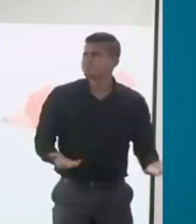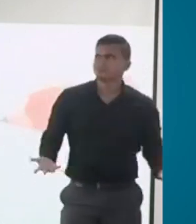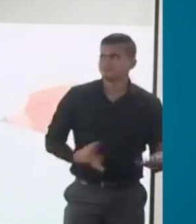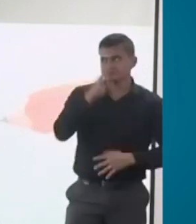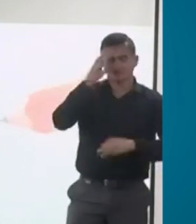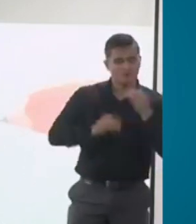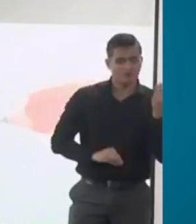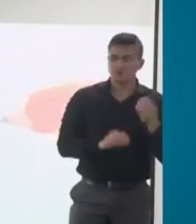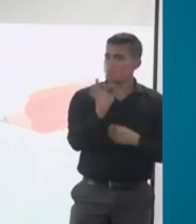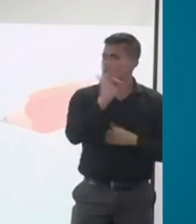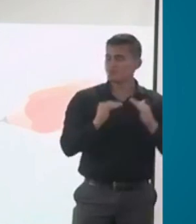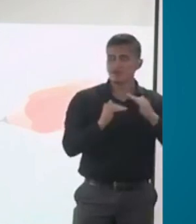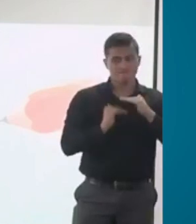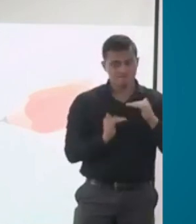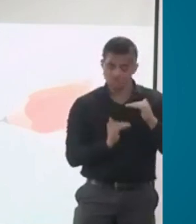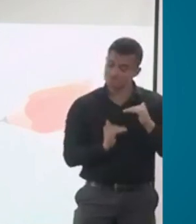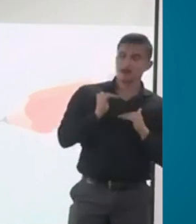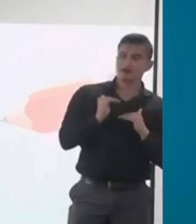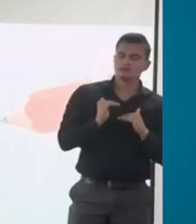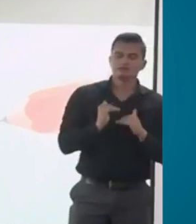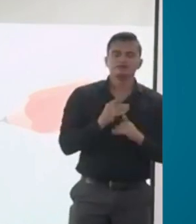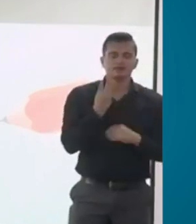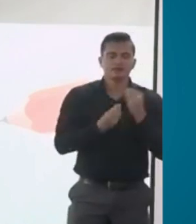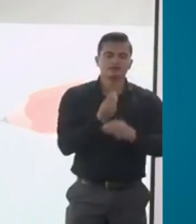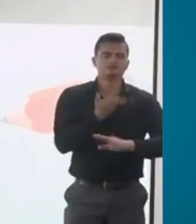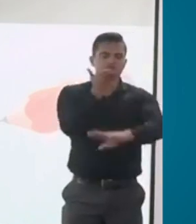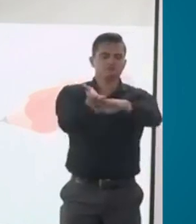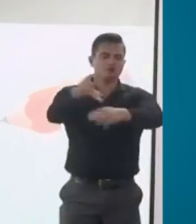ese porcentaje, de resto lo deben cumplir las partes interesadas.